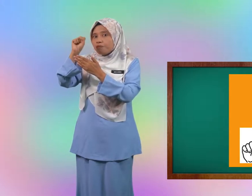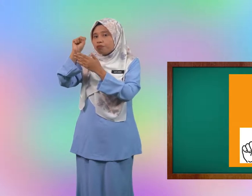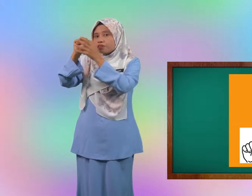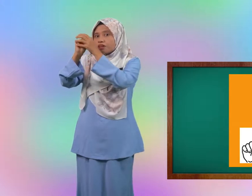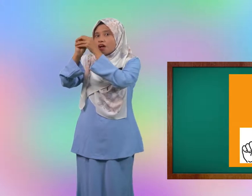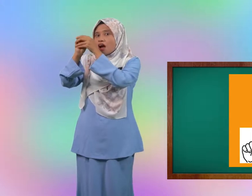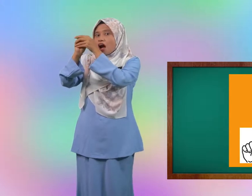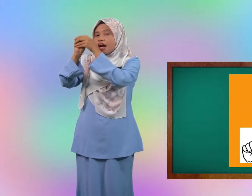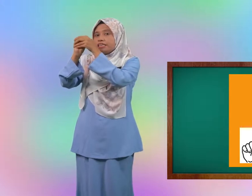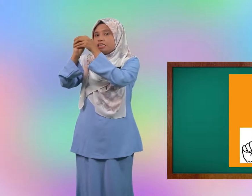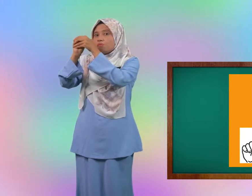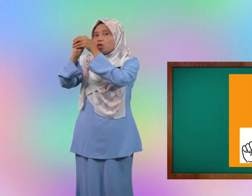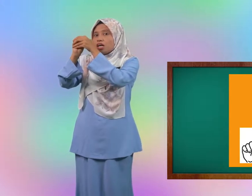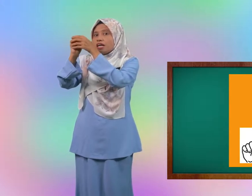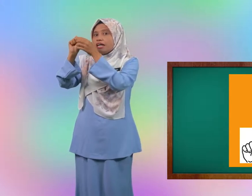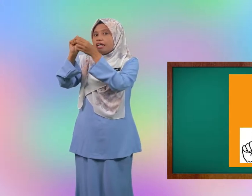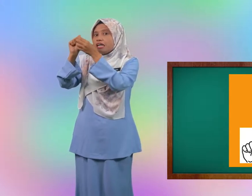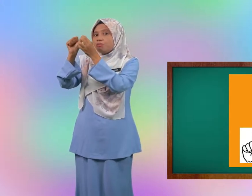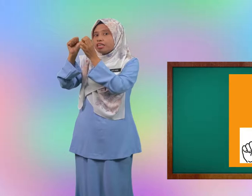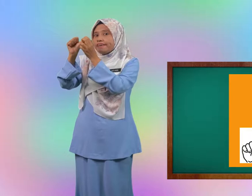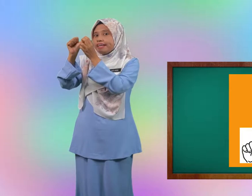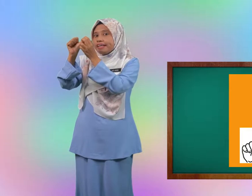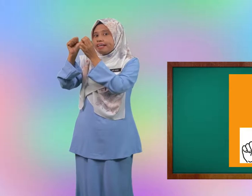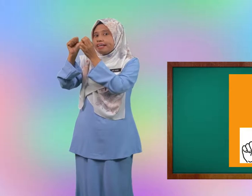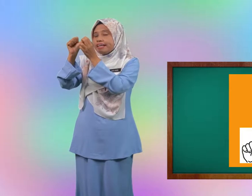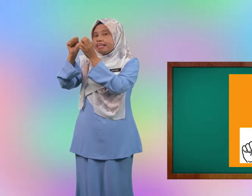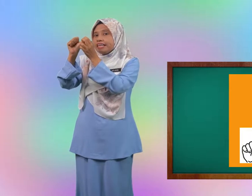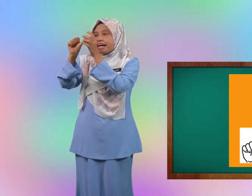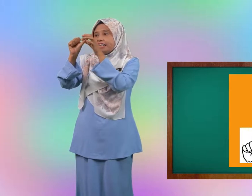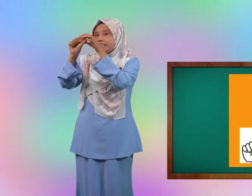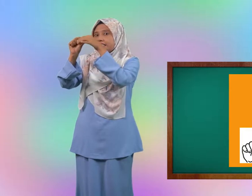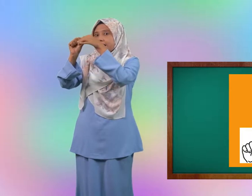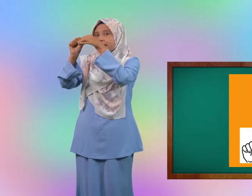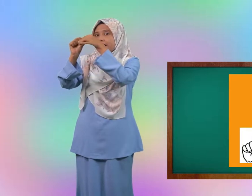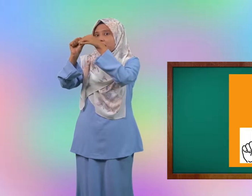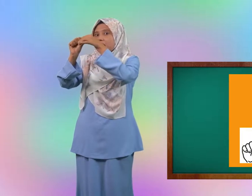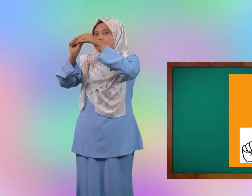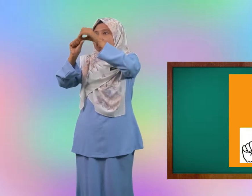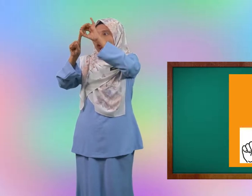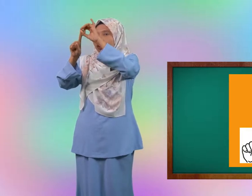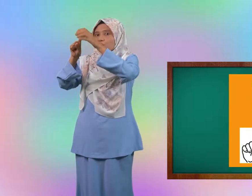hanya buka ibu jari dan jari terlunjuk